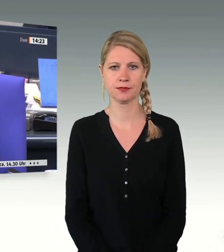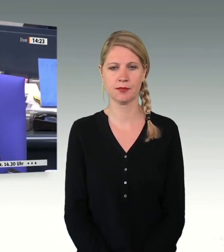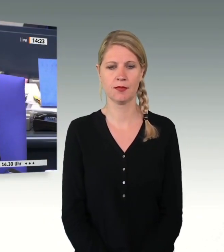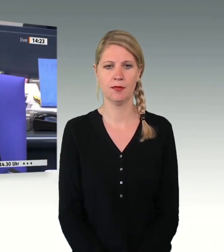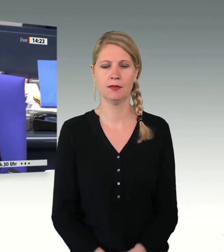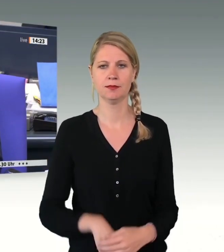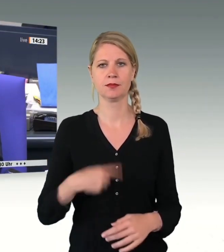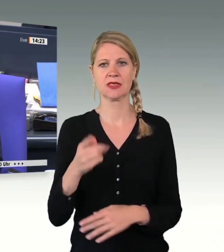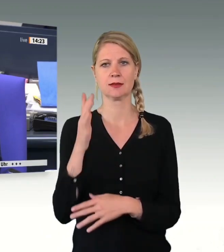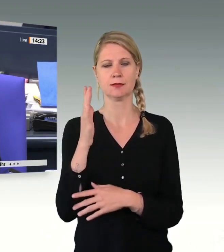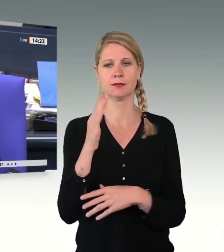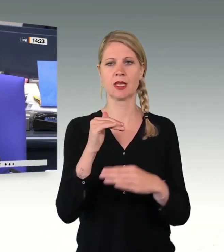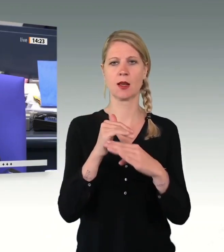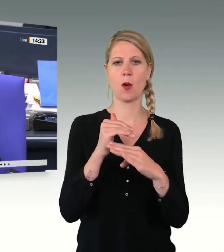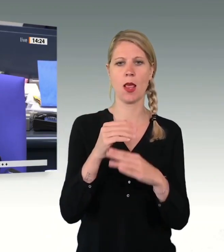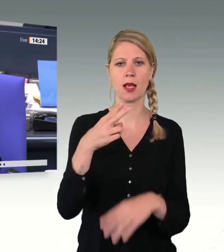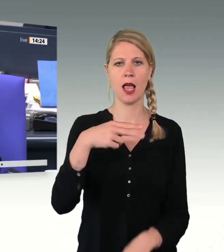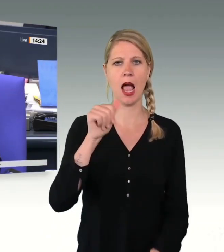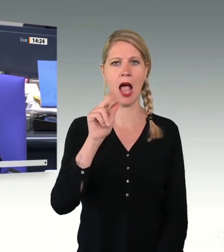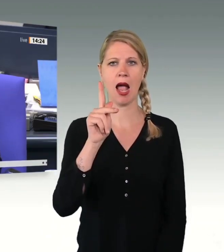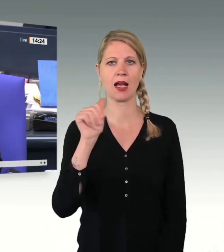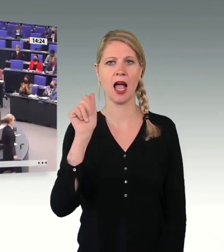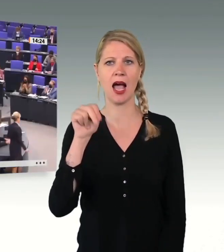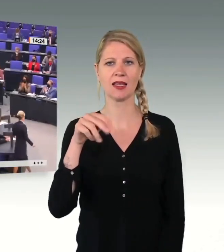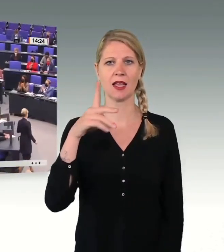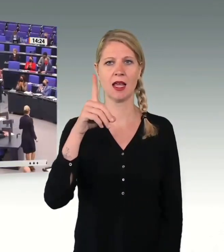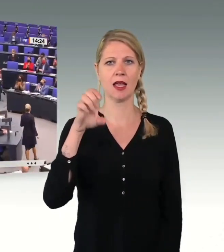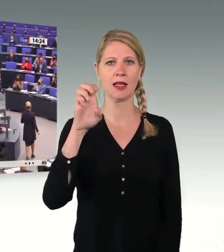Das Wort hat der Kollege Hakan Demir für die SPD.